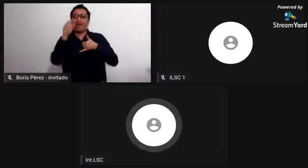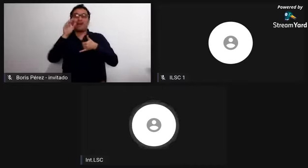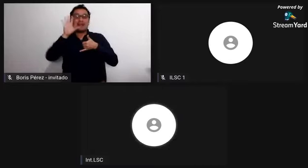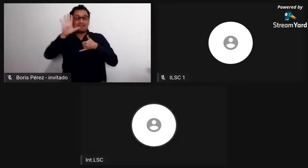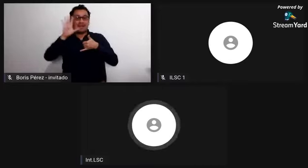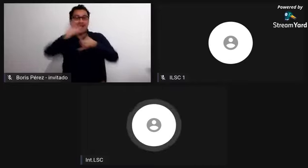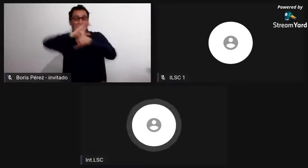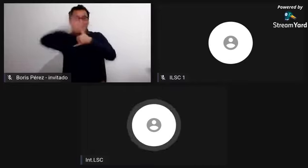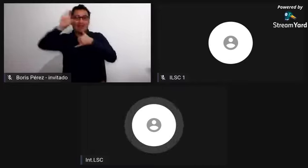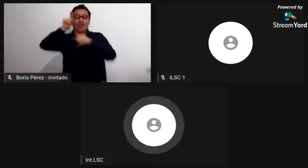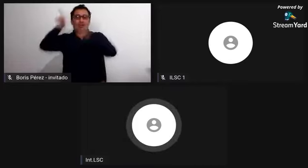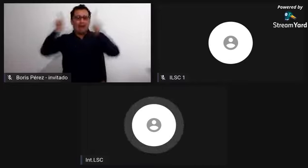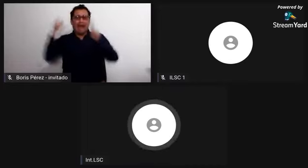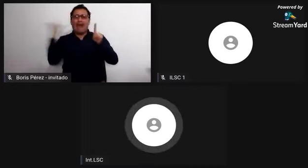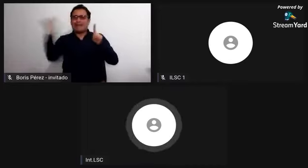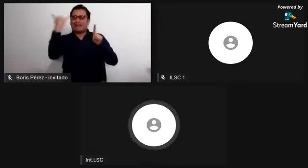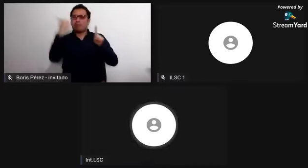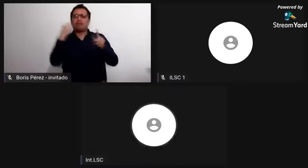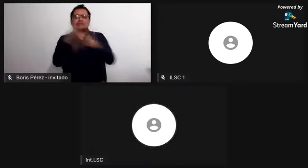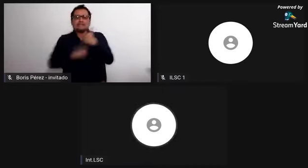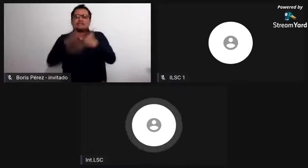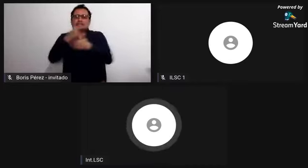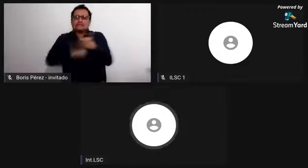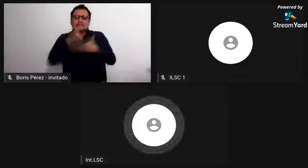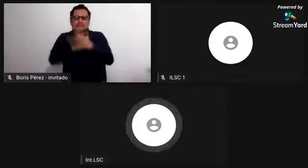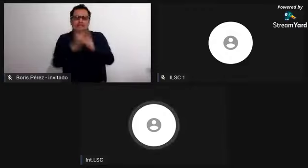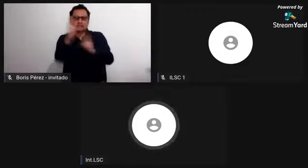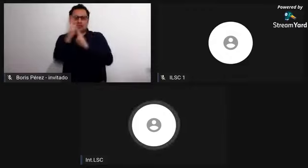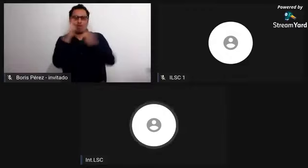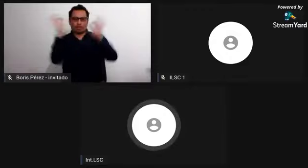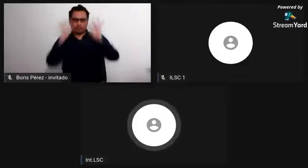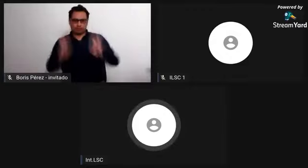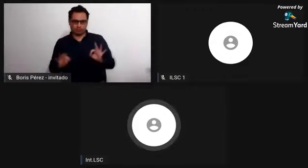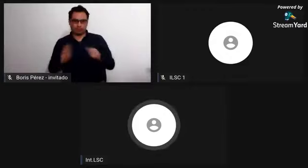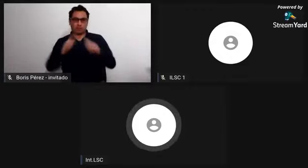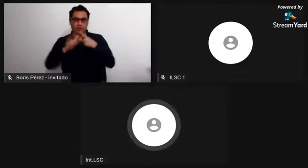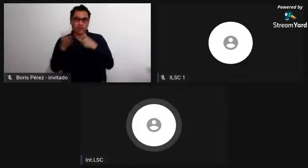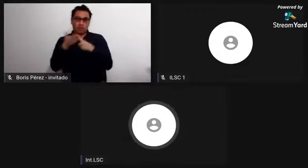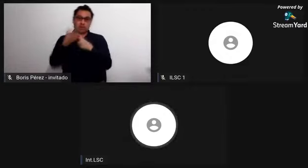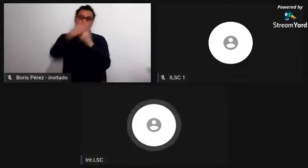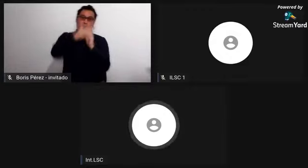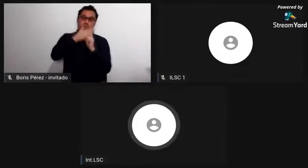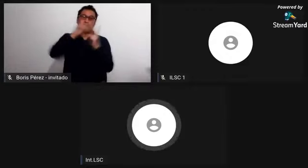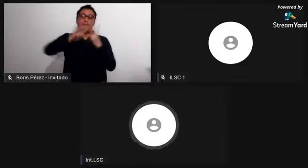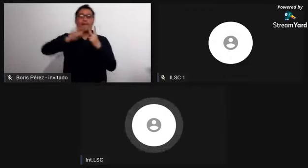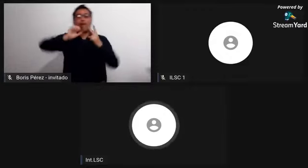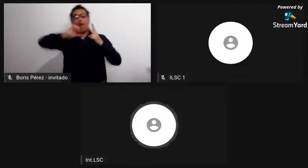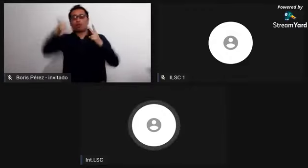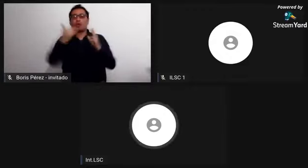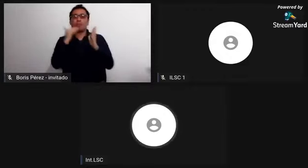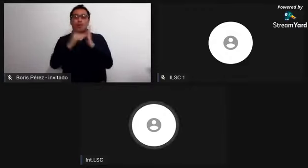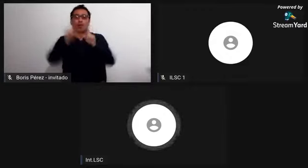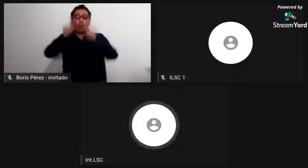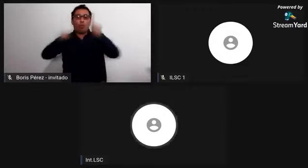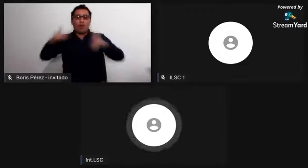Cauca, en el Chocó, se establecen los territorios que también son territorios culturales y